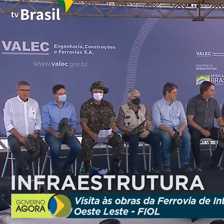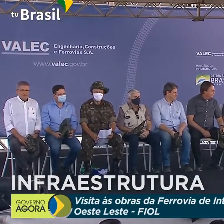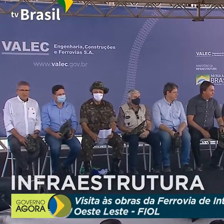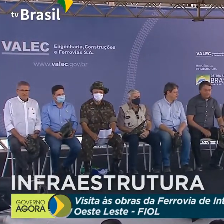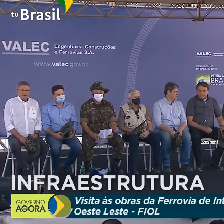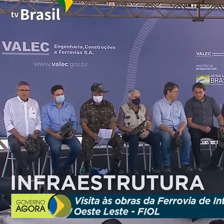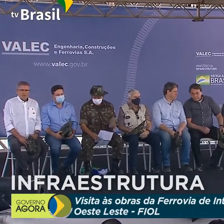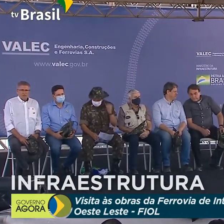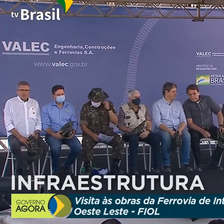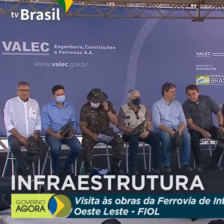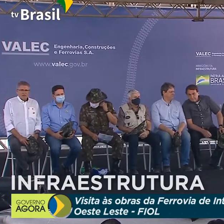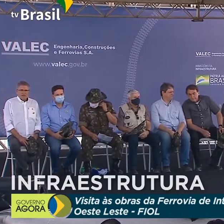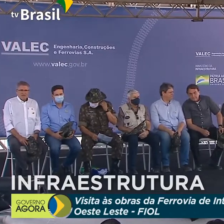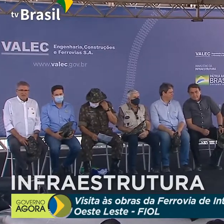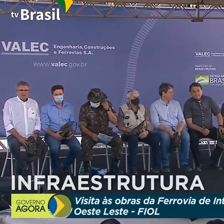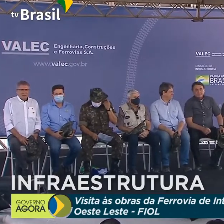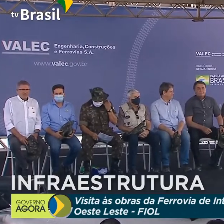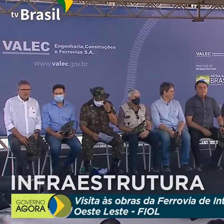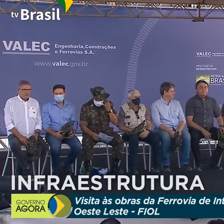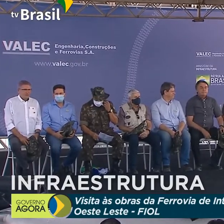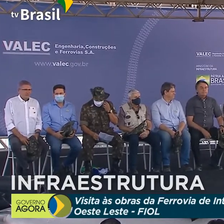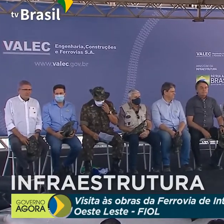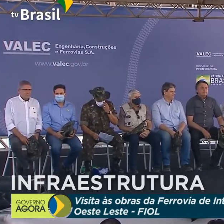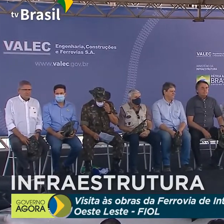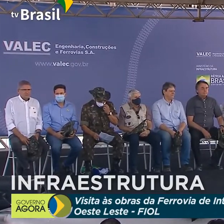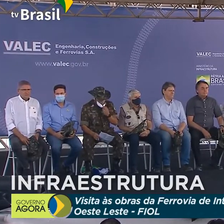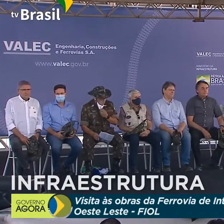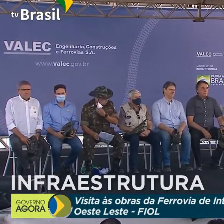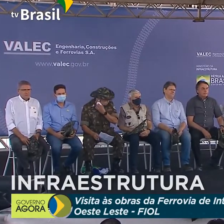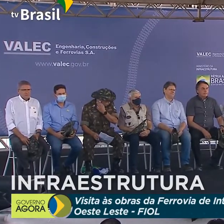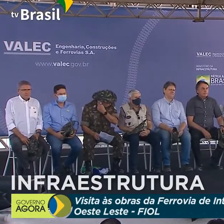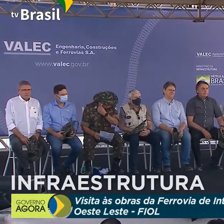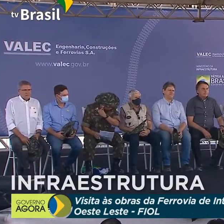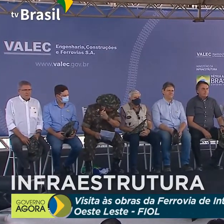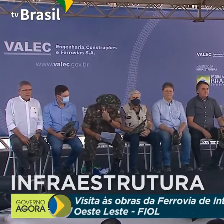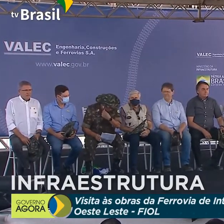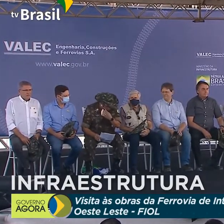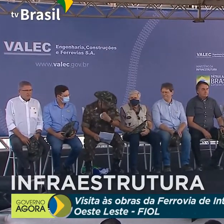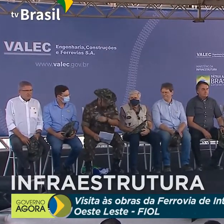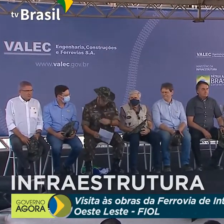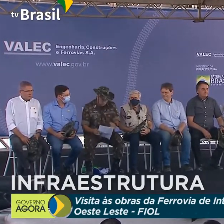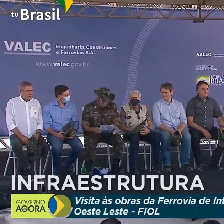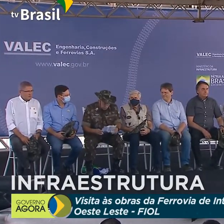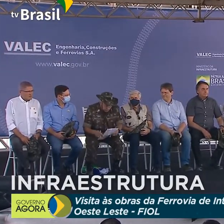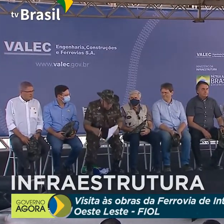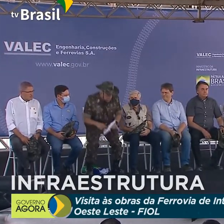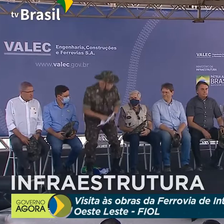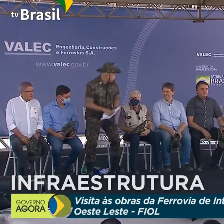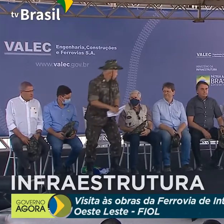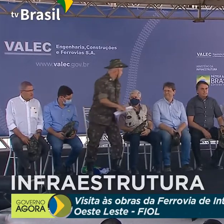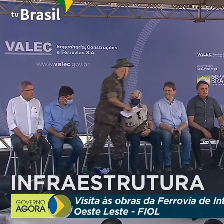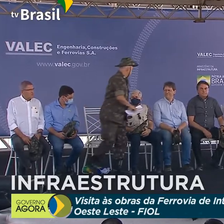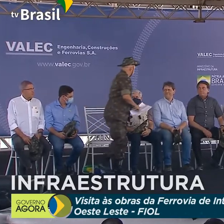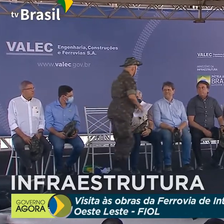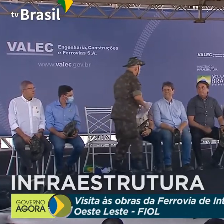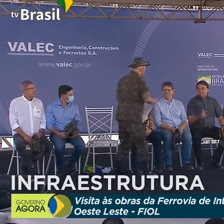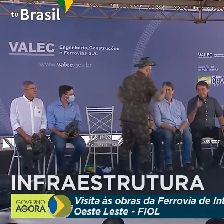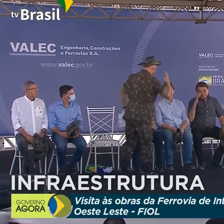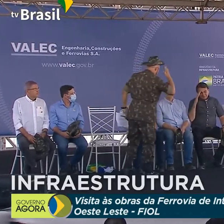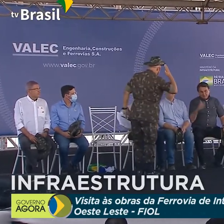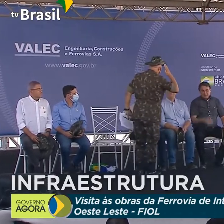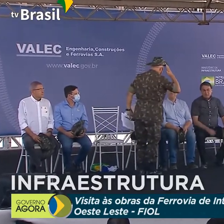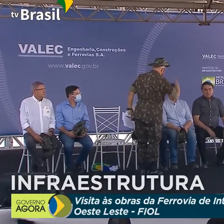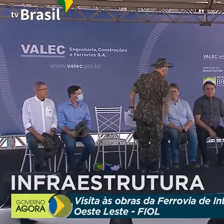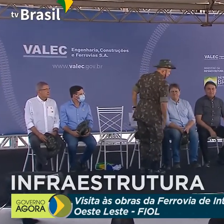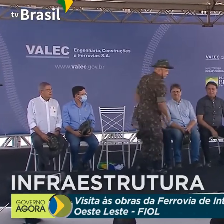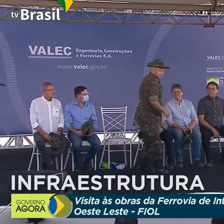Para o uso da palavra, a seguir, o chefe do Departamento de Engenharia e Construção do Exército Brasileiro, general